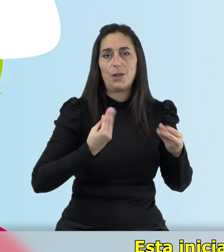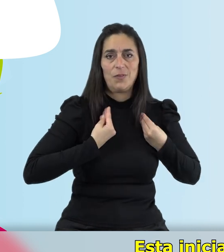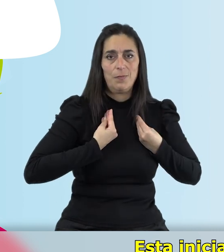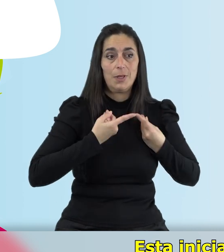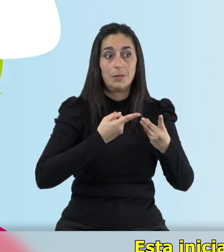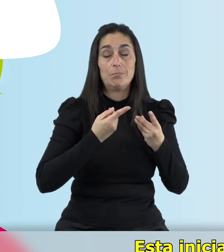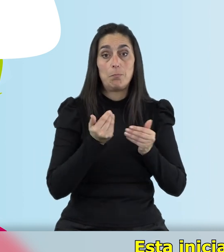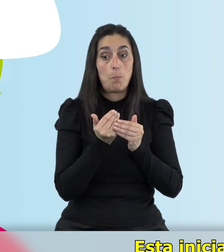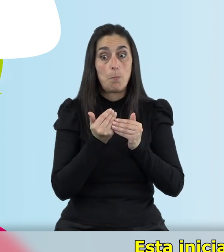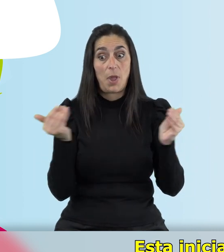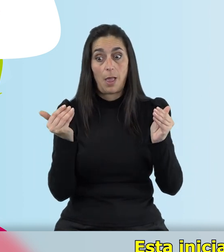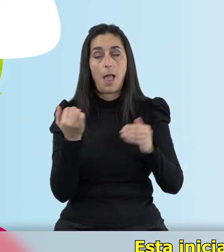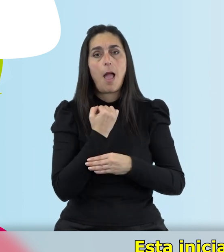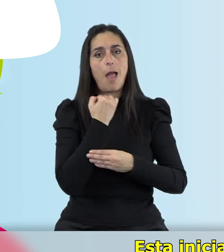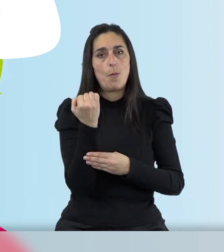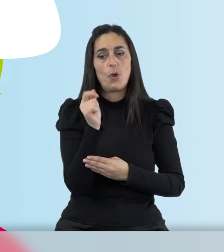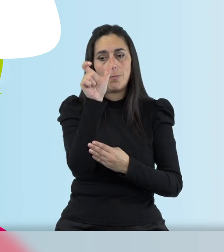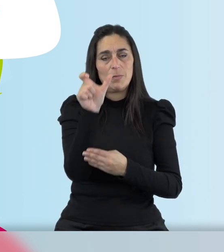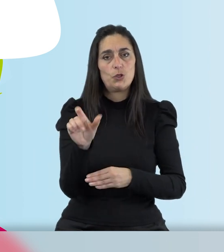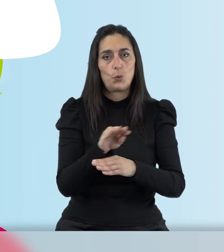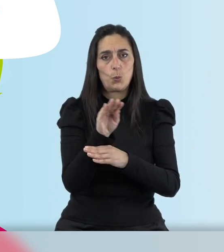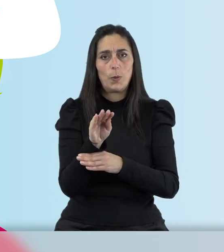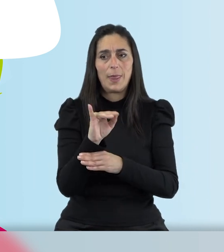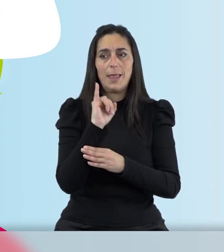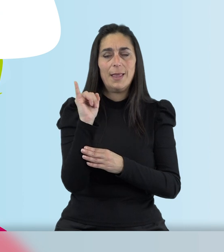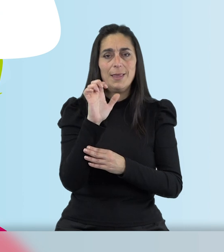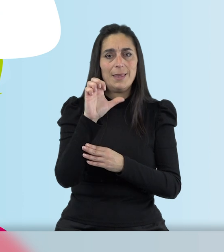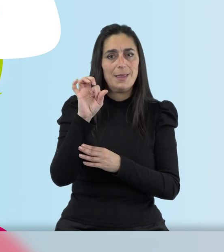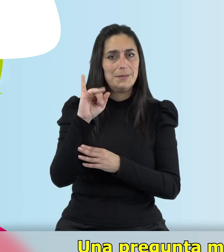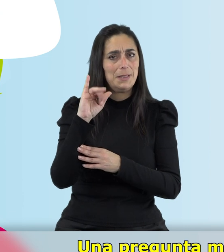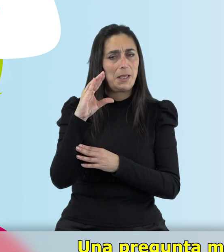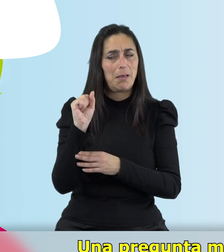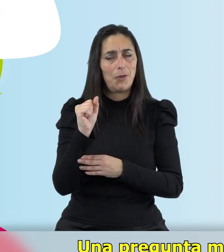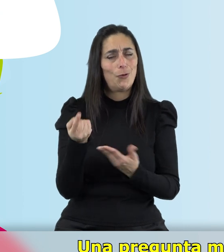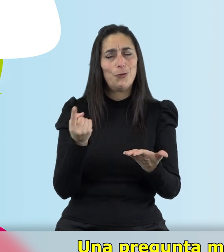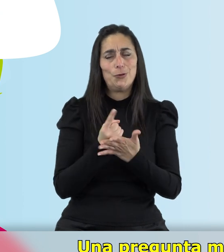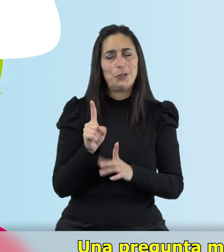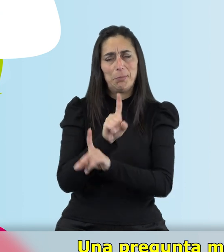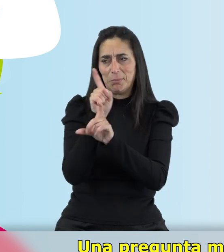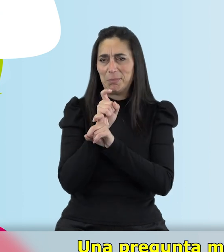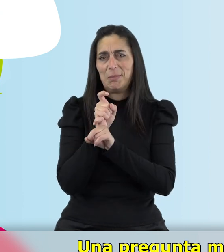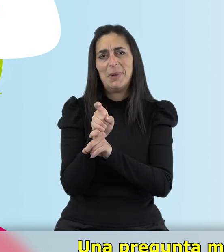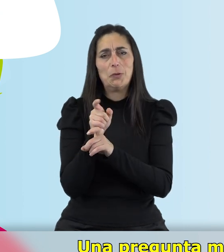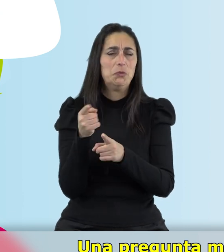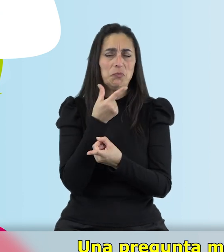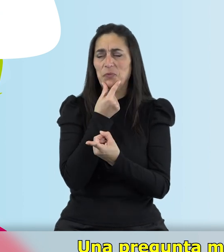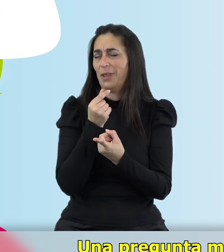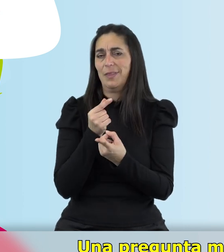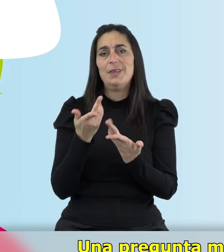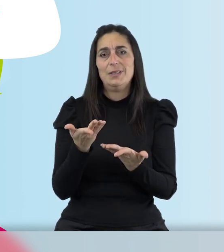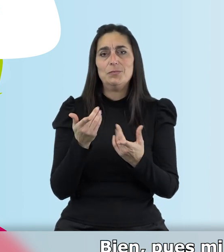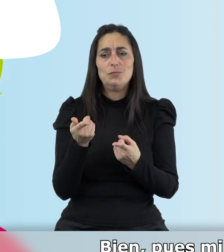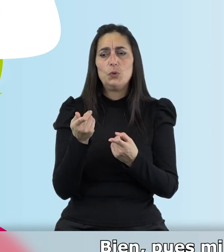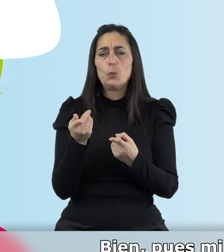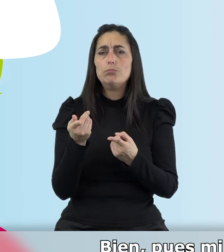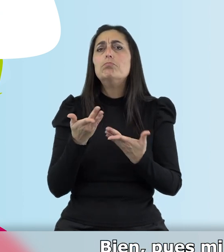iniciativa también apoya a los cuidadores. Jessica, volvemos contigo. Una pregunta muy simple. ¿Cómo ayudas a